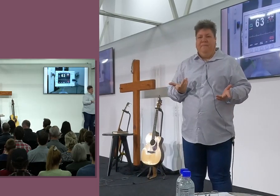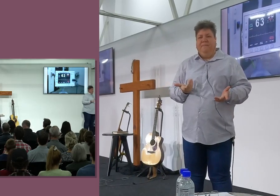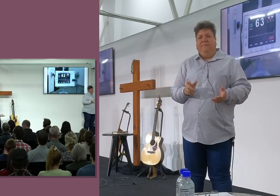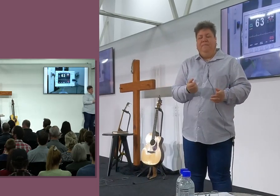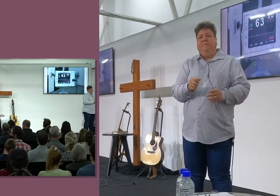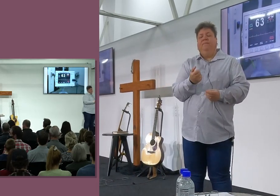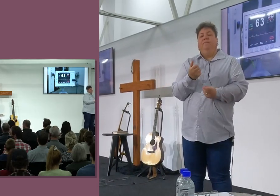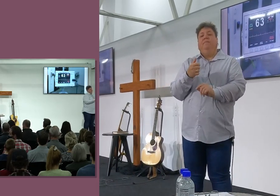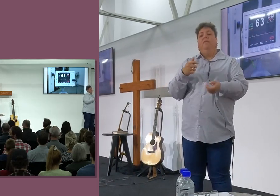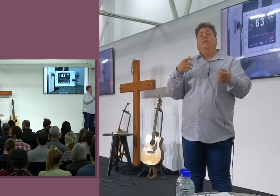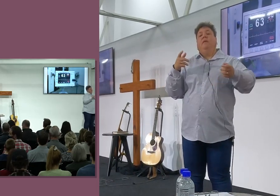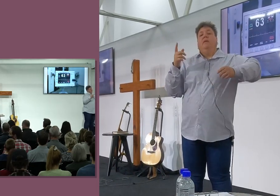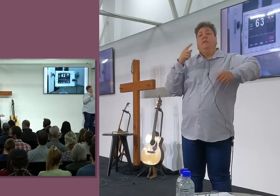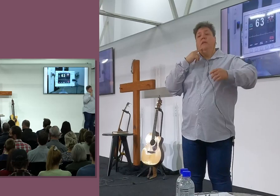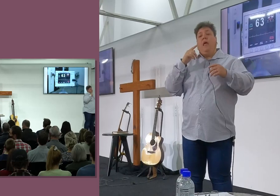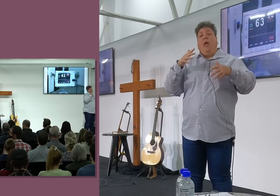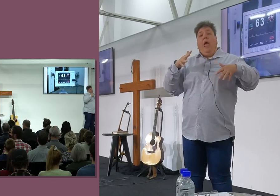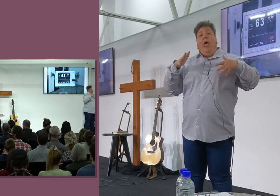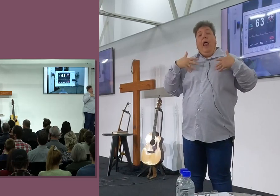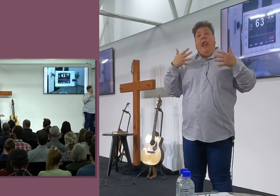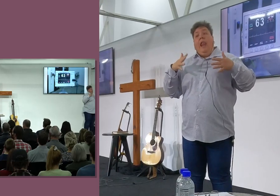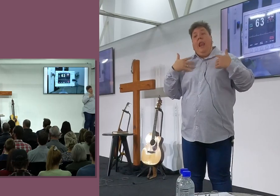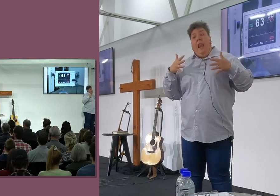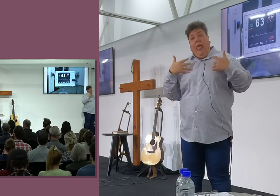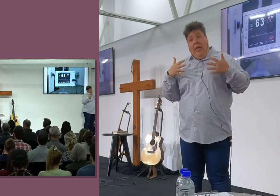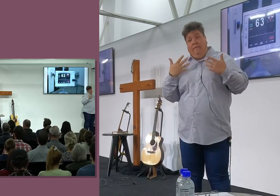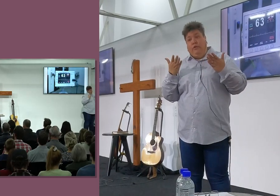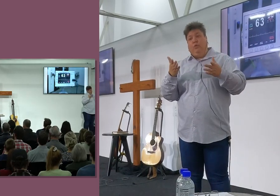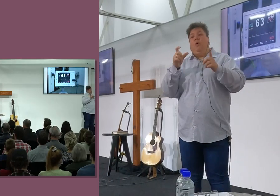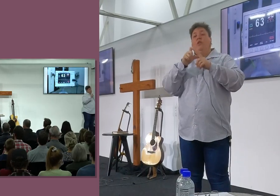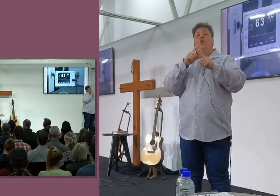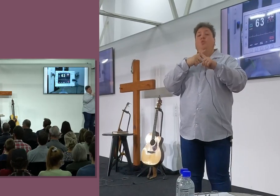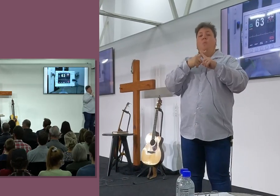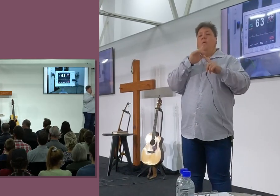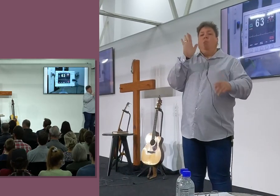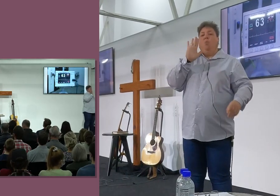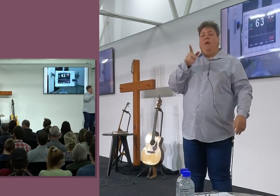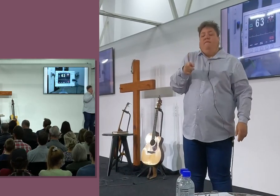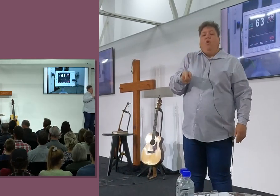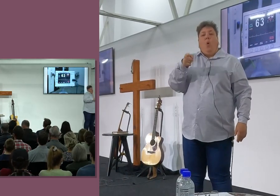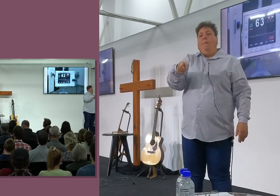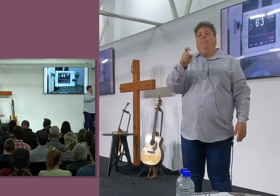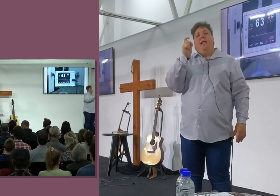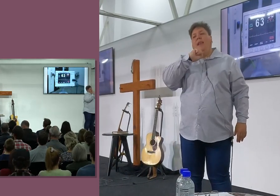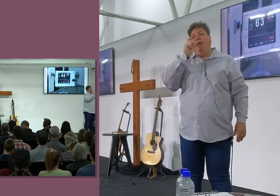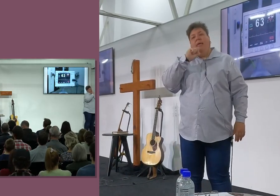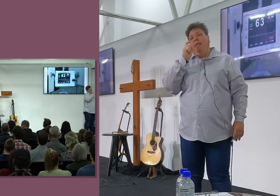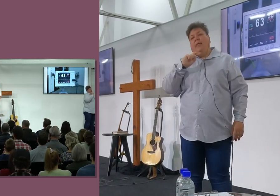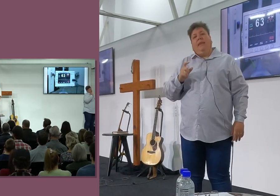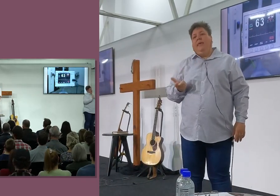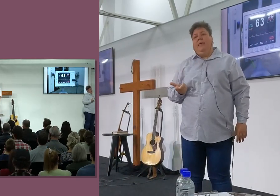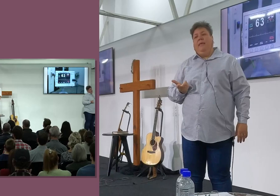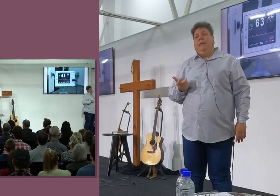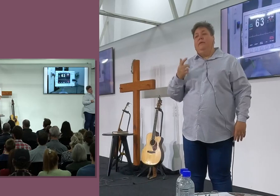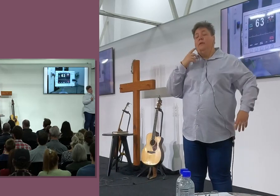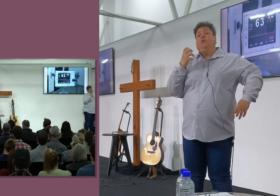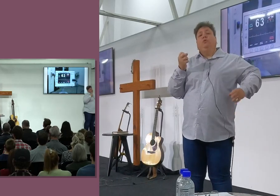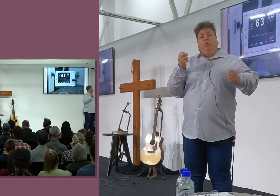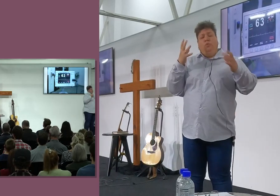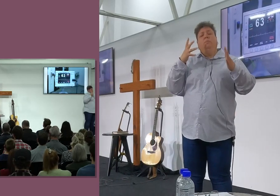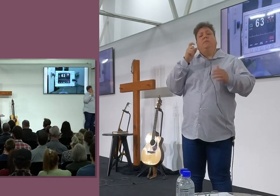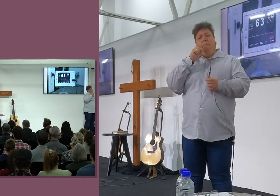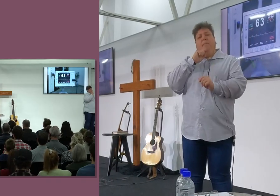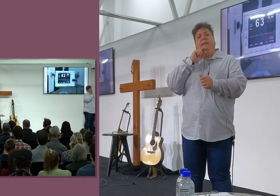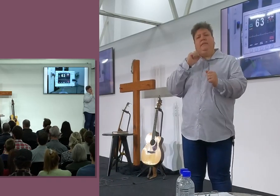Iemand het jy nou gesê, Lewe so dat die doom nie op jou begrafenis hoef te liggen. En, en, en, Partijmense maak het werkelijk moeilik vir jou. Maar,